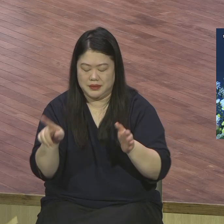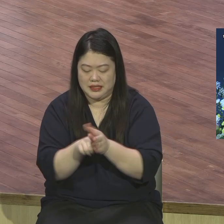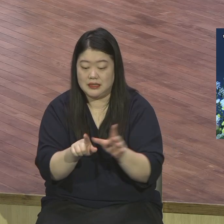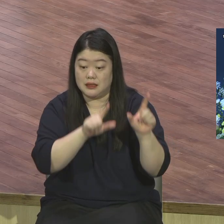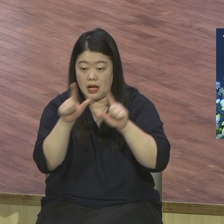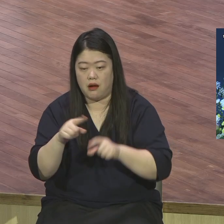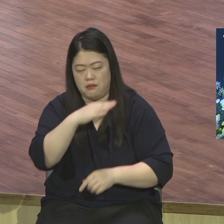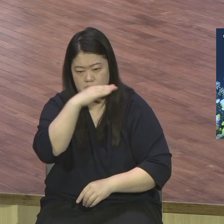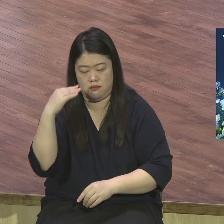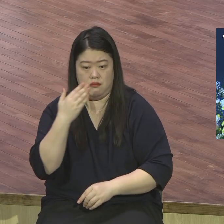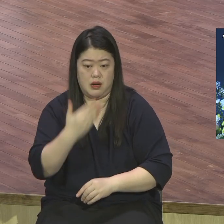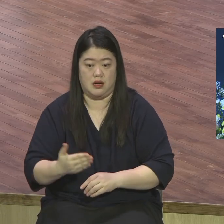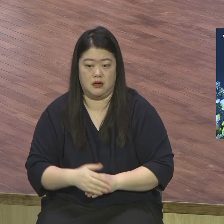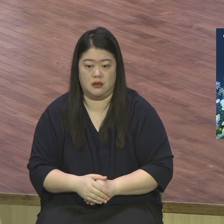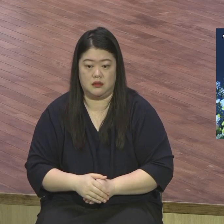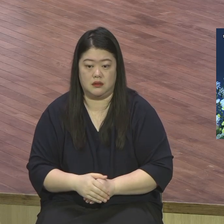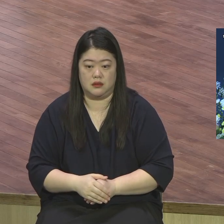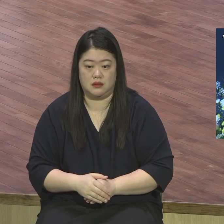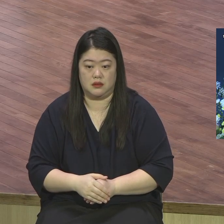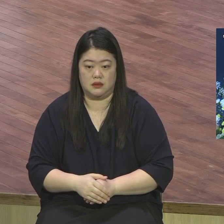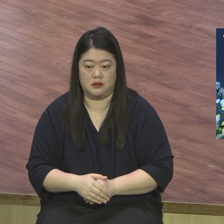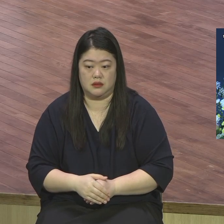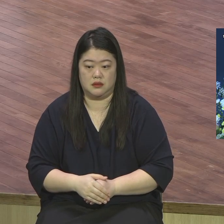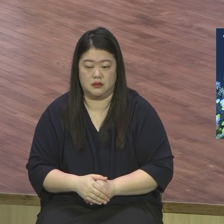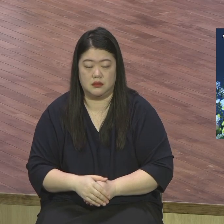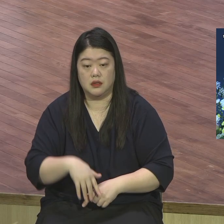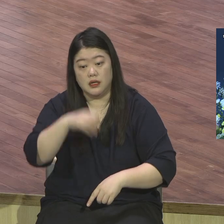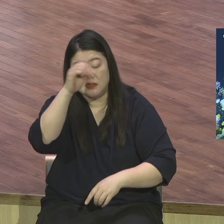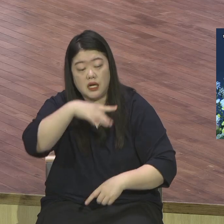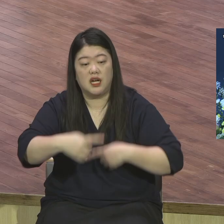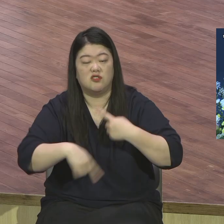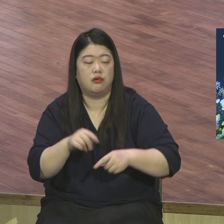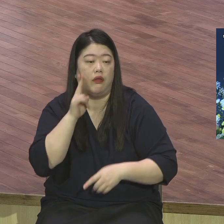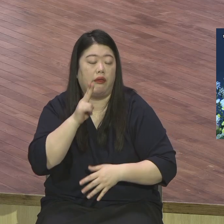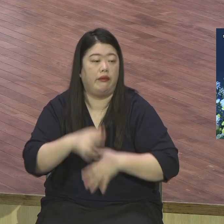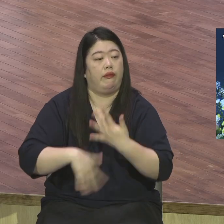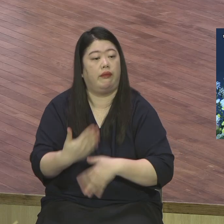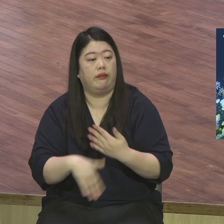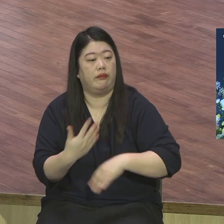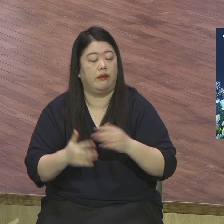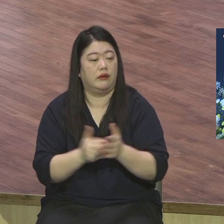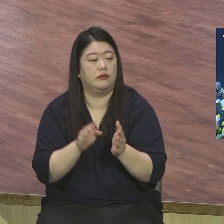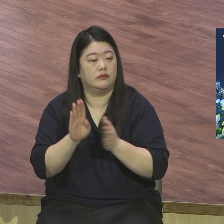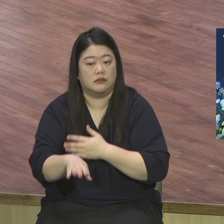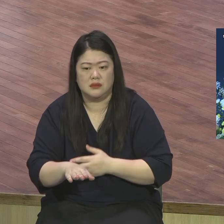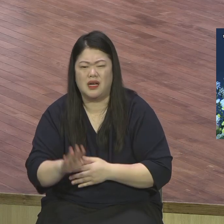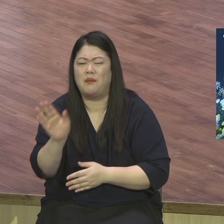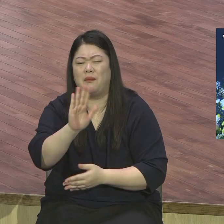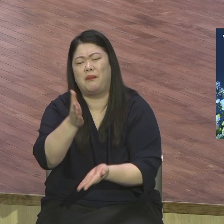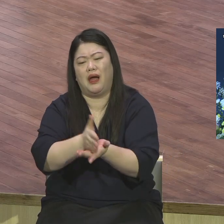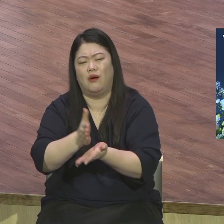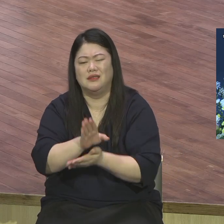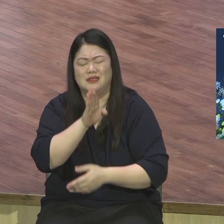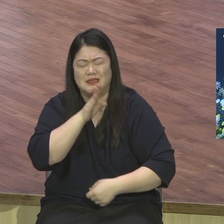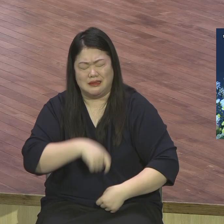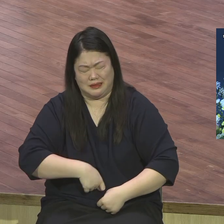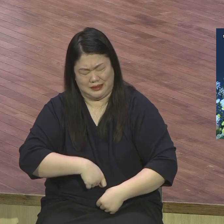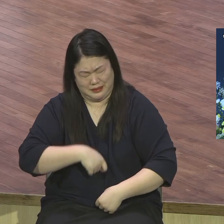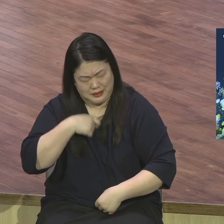이거 되어야 행복한 거예요 이거 되어야 갈등이 없습니다